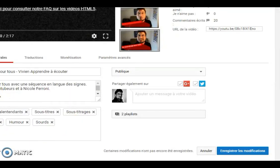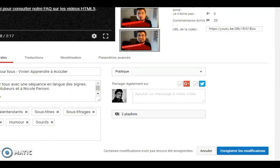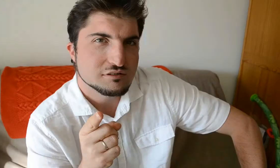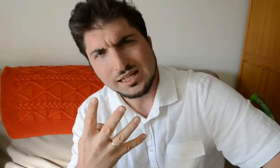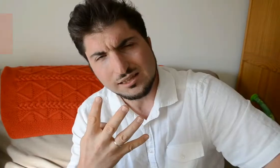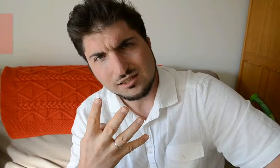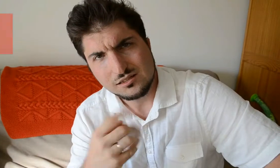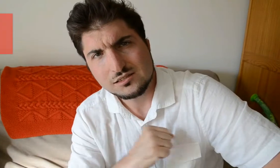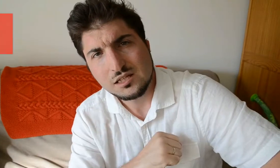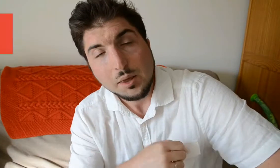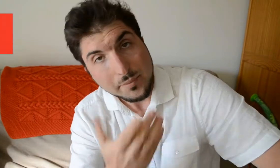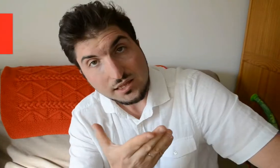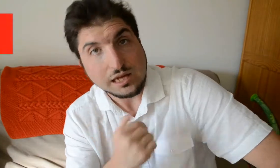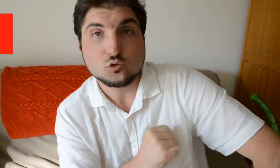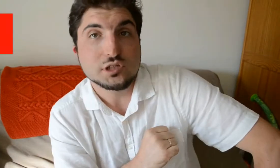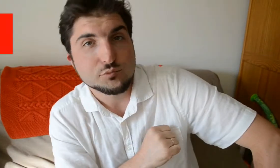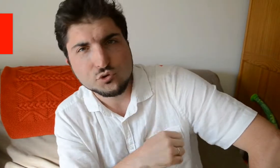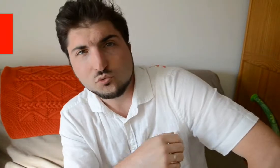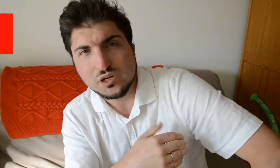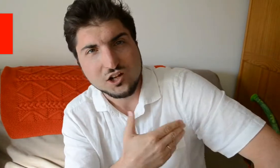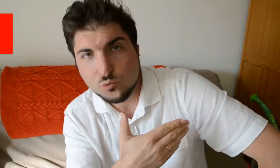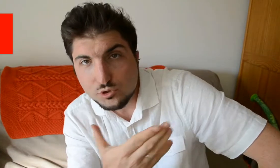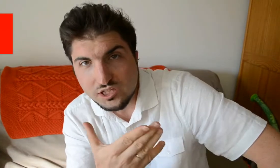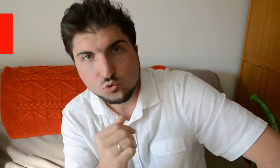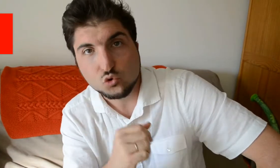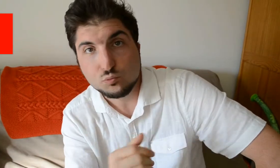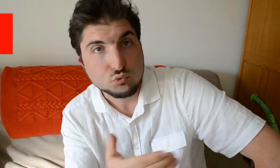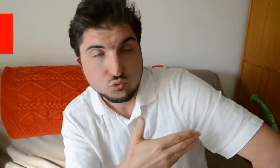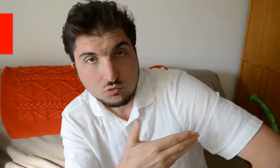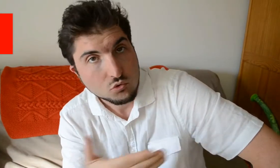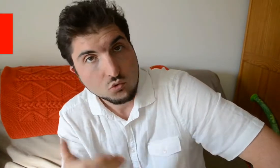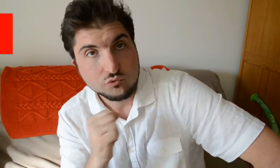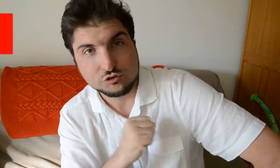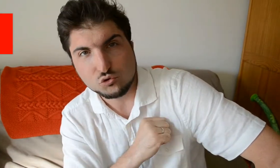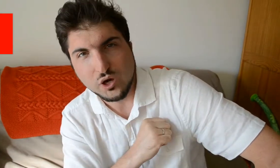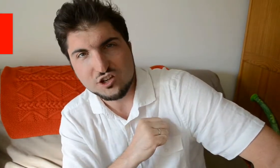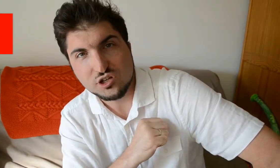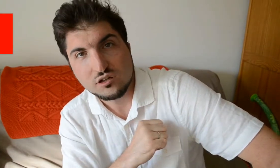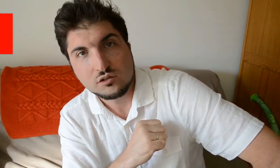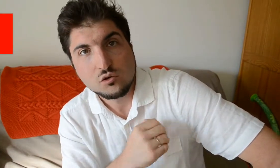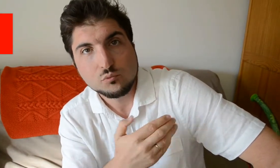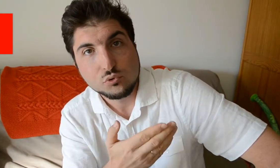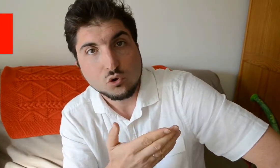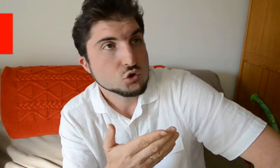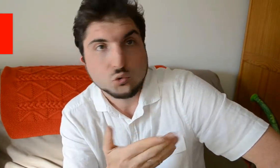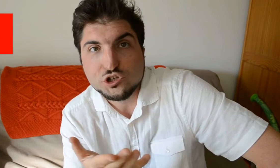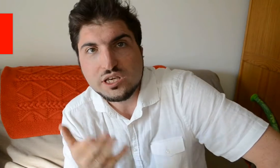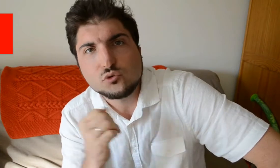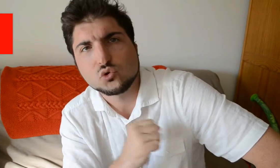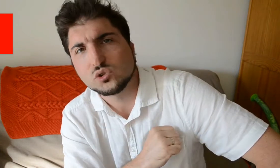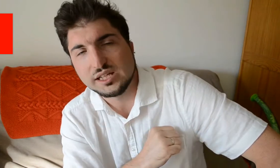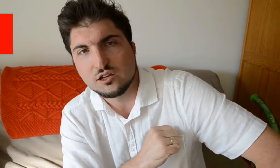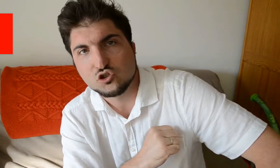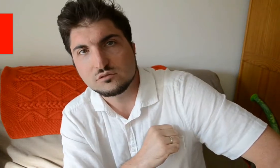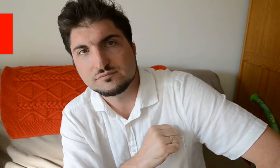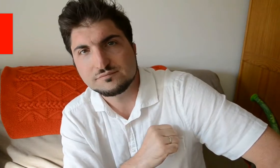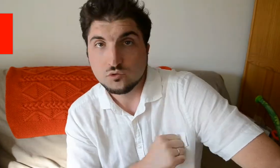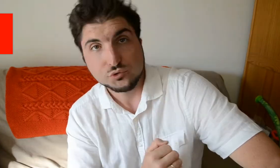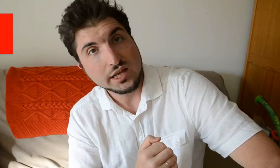4. Mettre à contribution la communauté YouTube ou votre entourage pour corriger vos sous-titrage. Vous allez